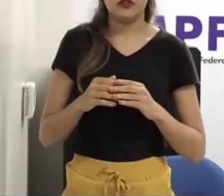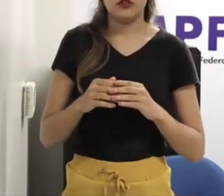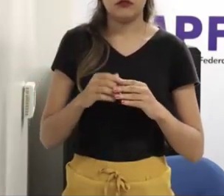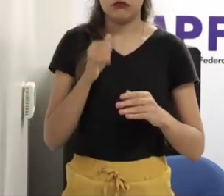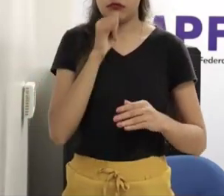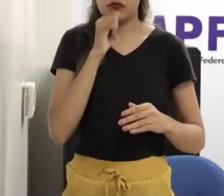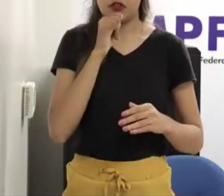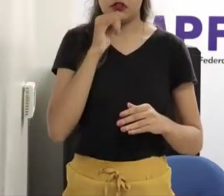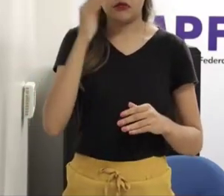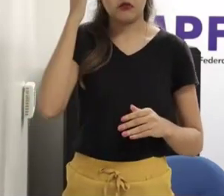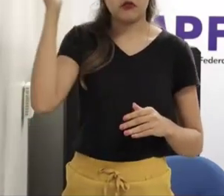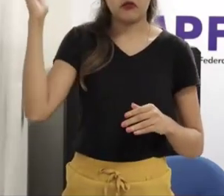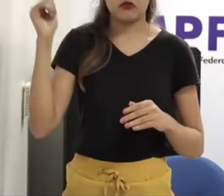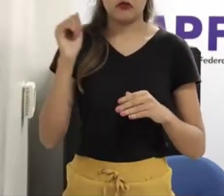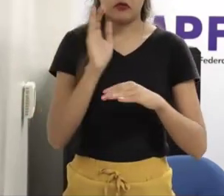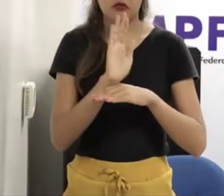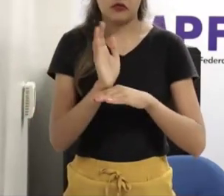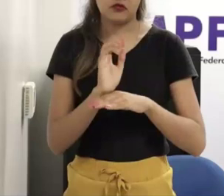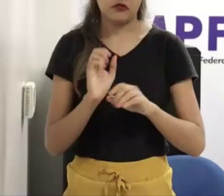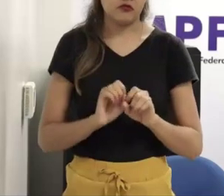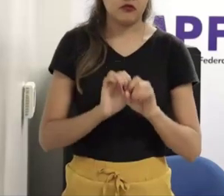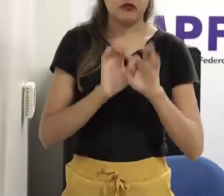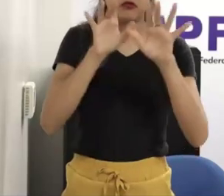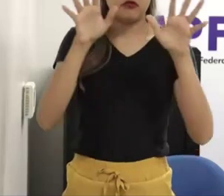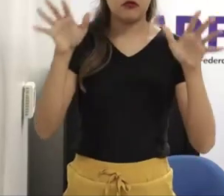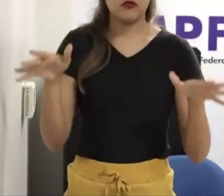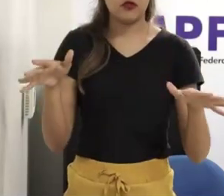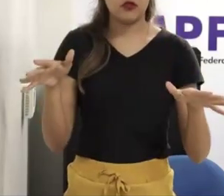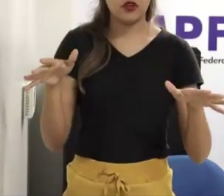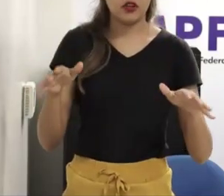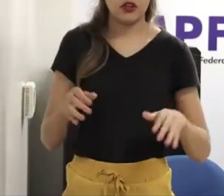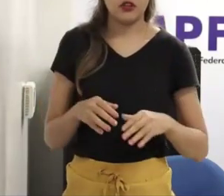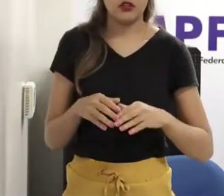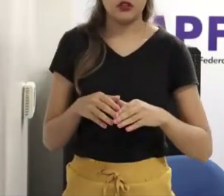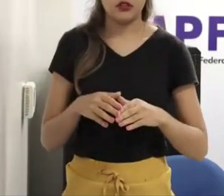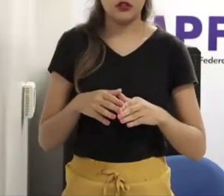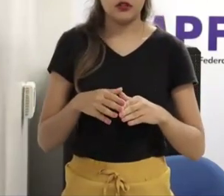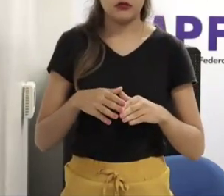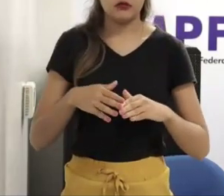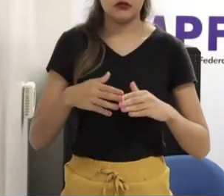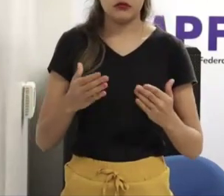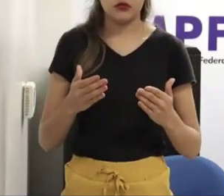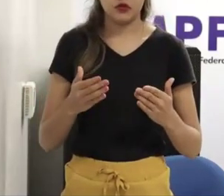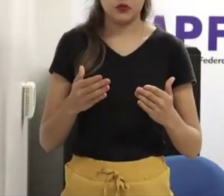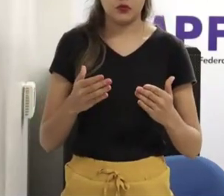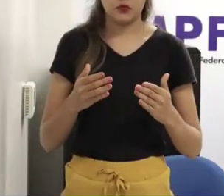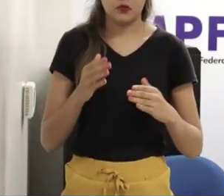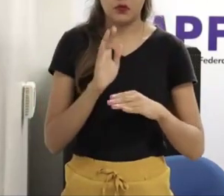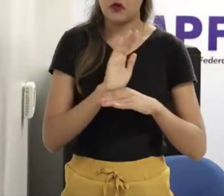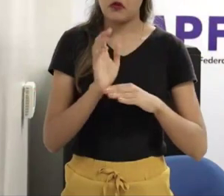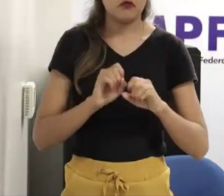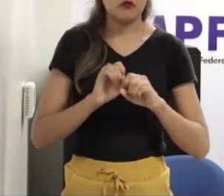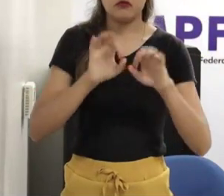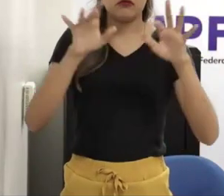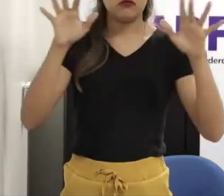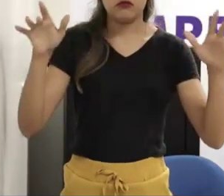Certeza que se você fizer uma pesquisa no Google de busca desse vídeo, estourou no dia que saiu a notícia, mas estourou absurdamente,